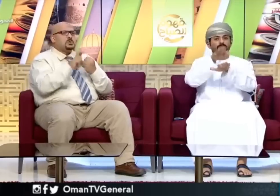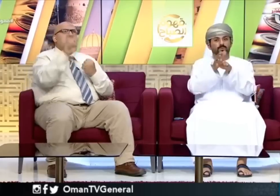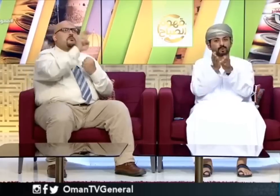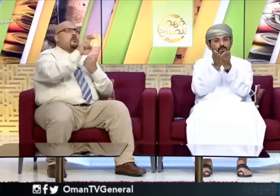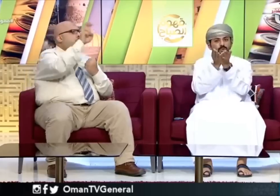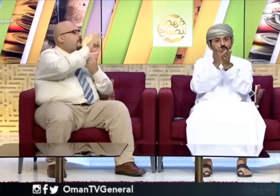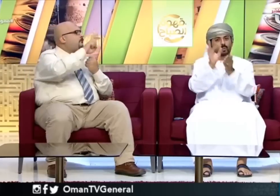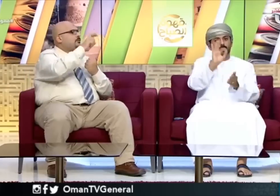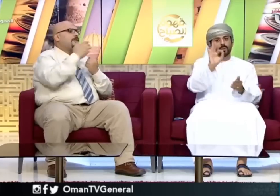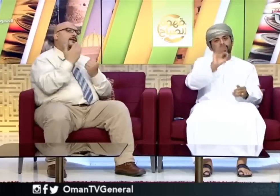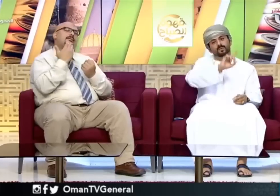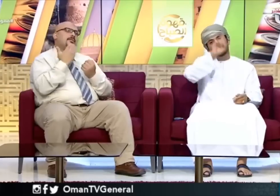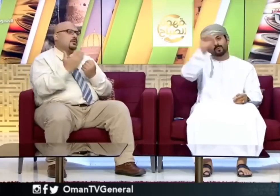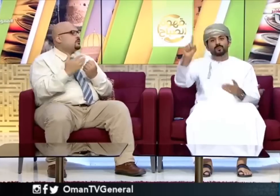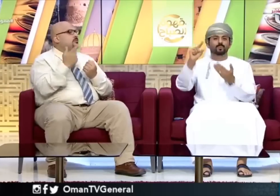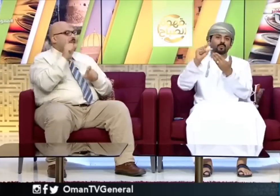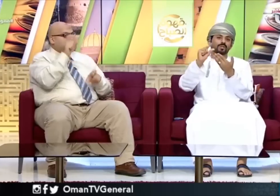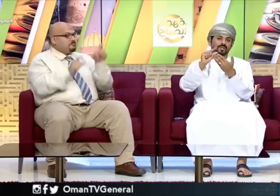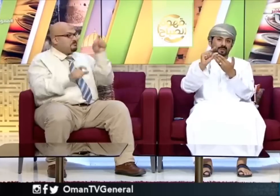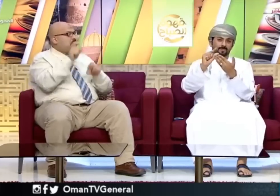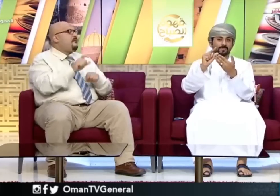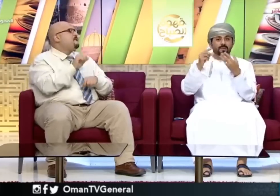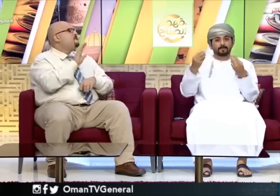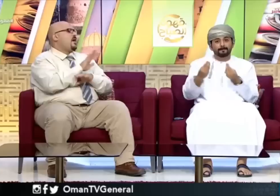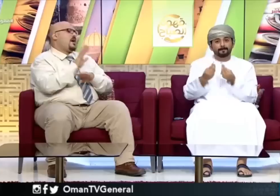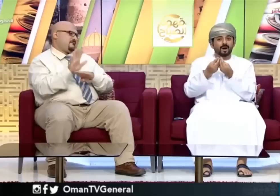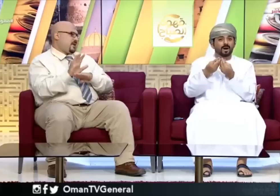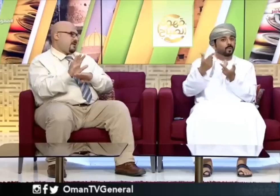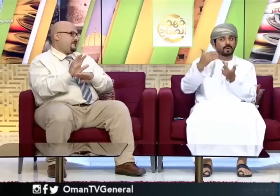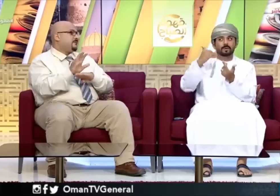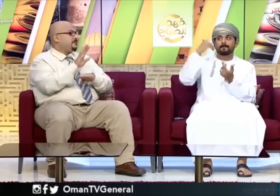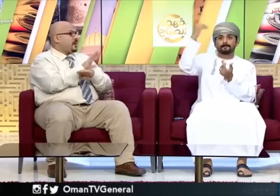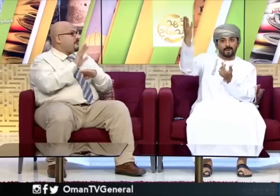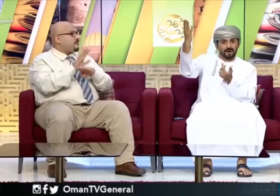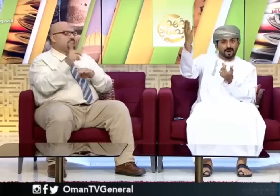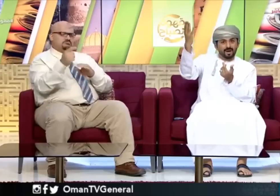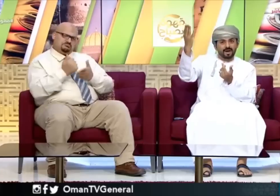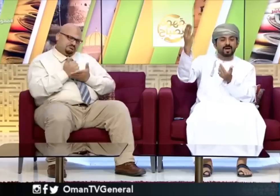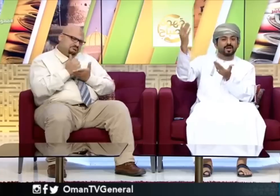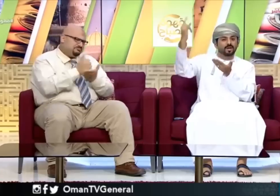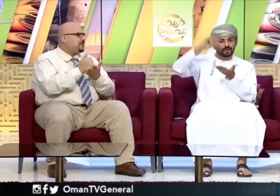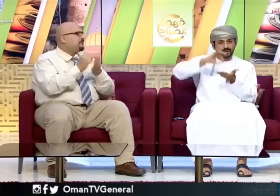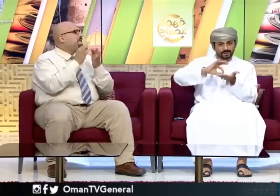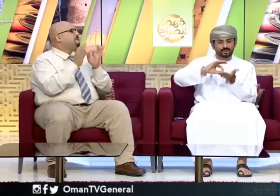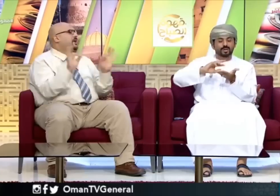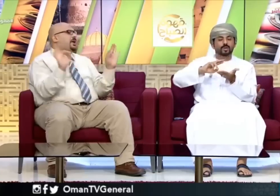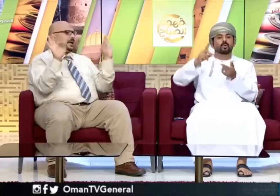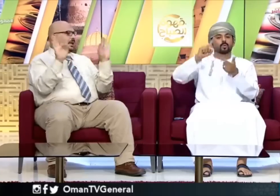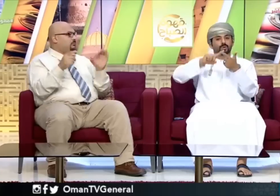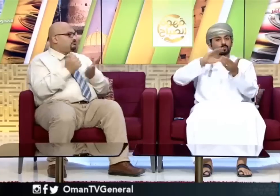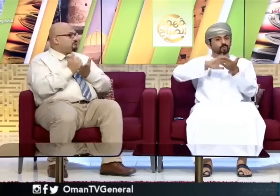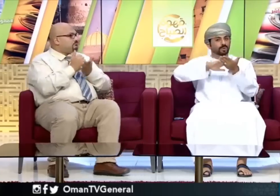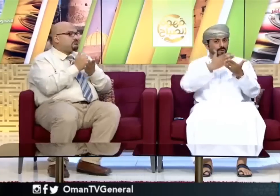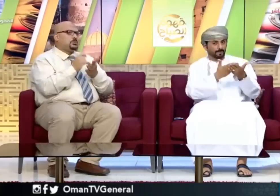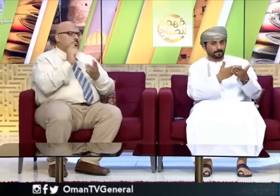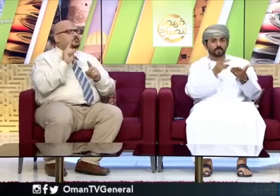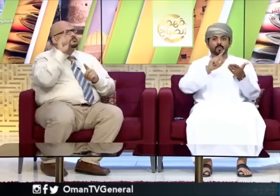وخمسين شخص إلى محافظة مسندم وكانت رحلة رائعة جداً بحيث أيضاً